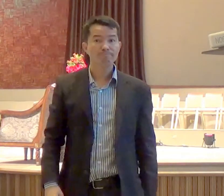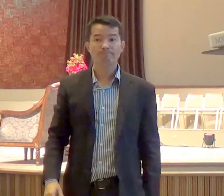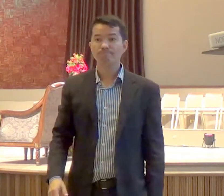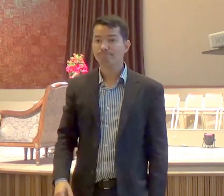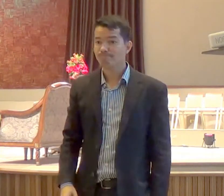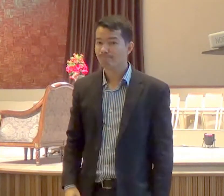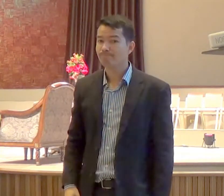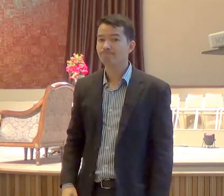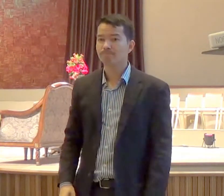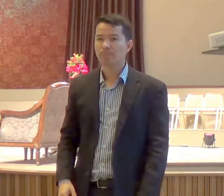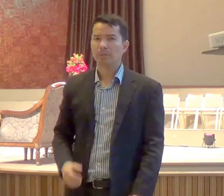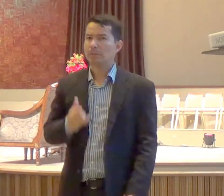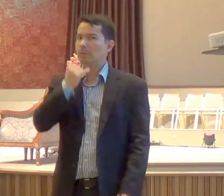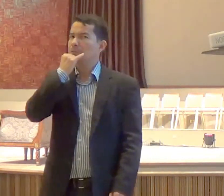eu não quero brincar com Deus, você quer?